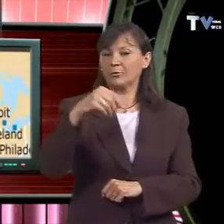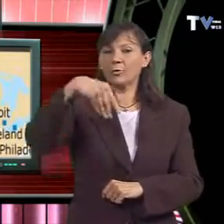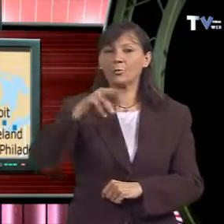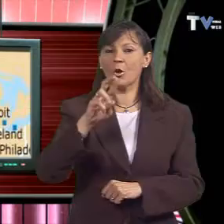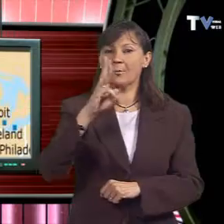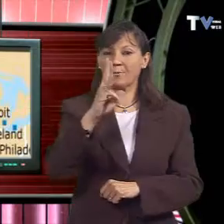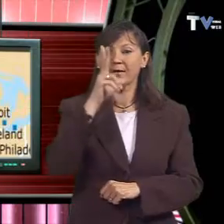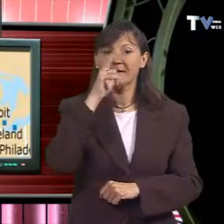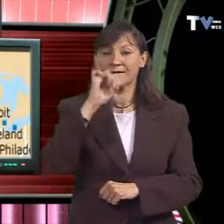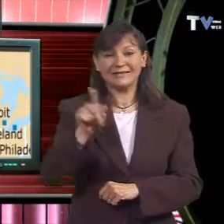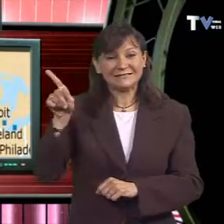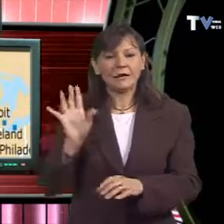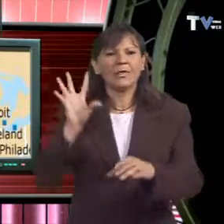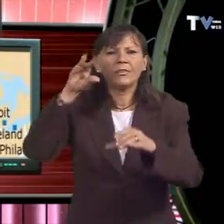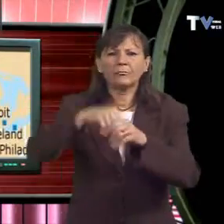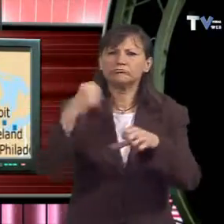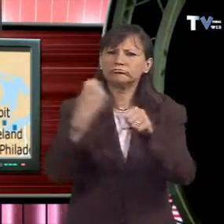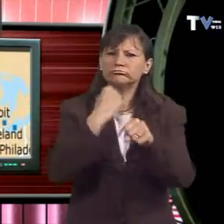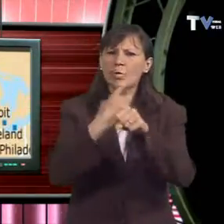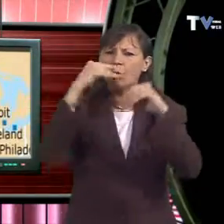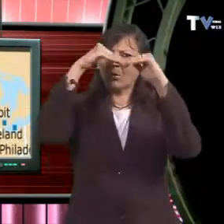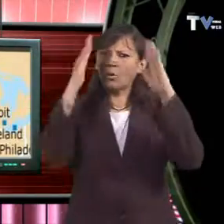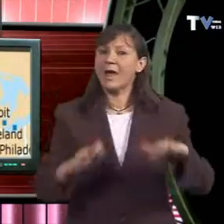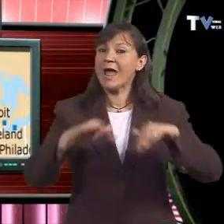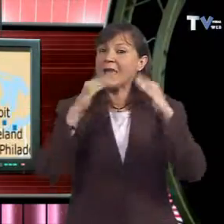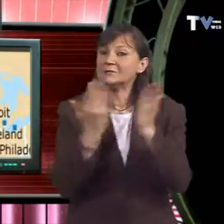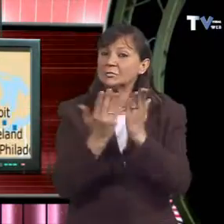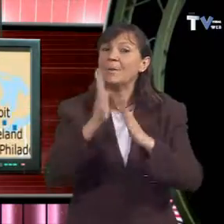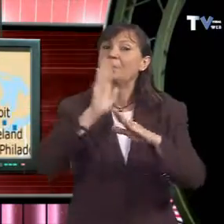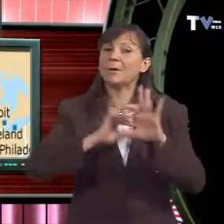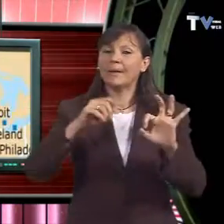nens sort entre 1950 i 1974.